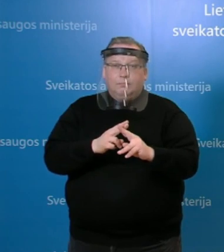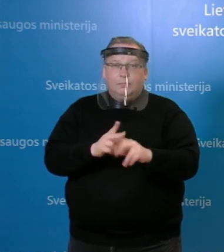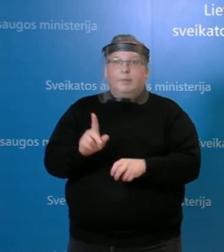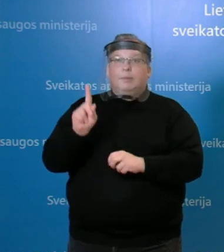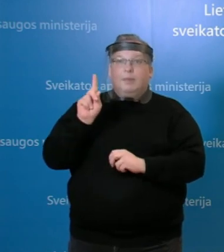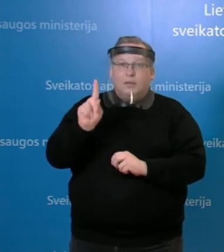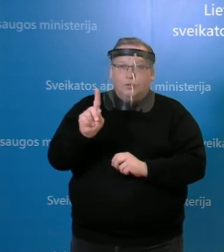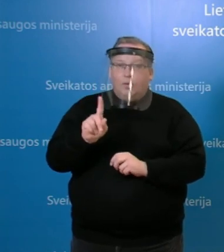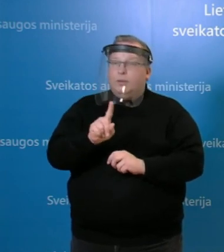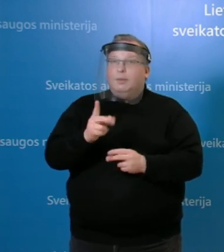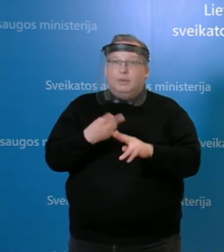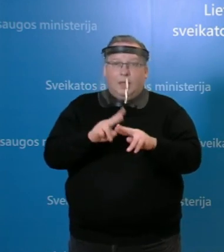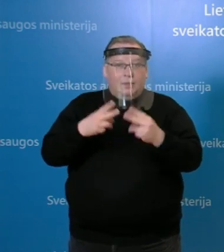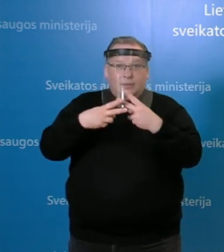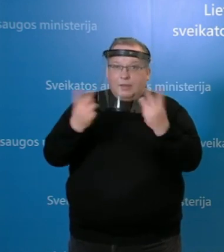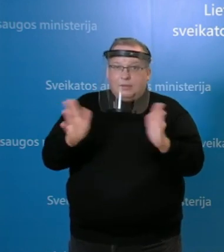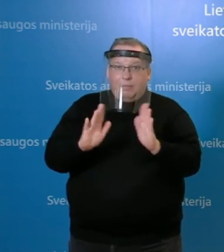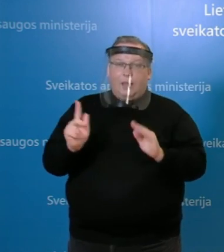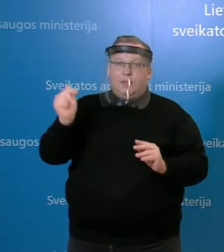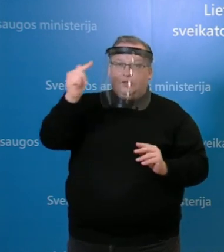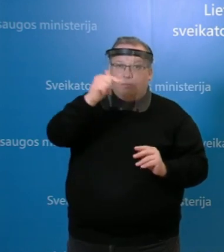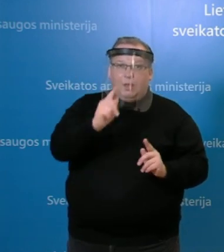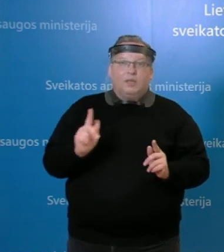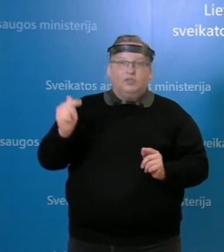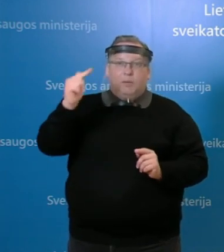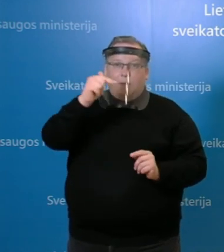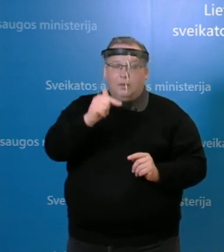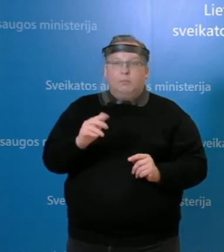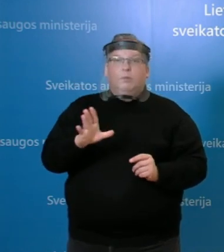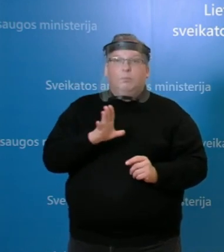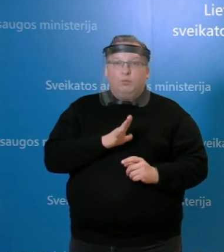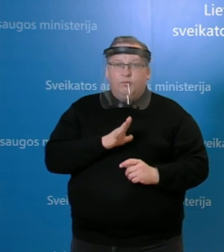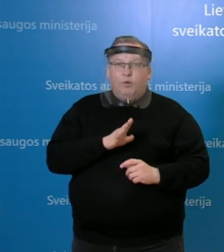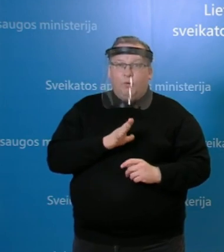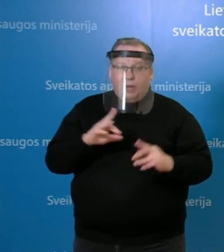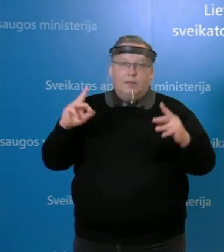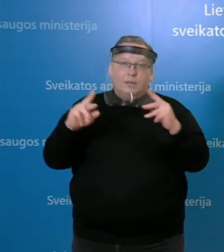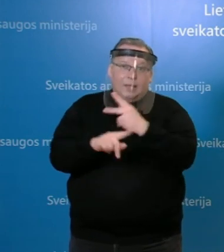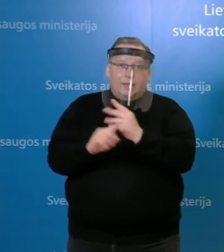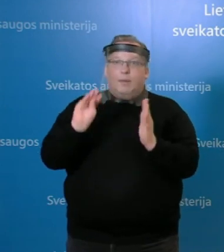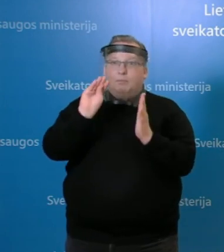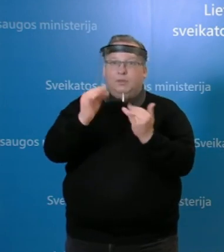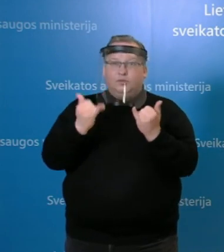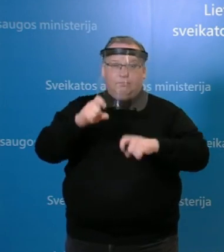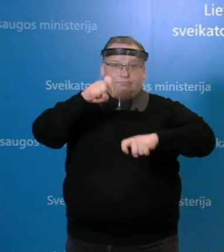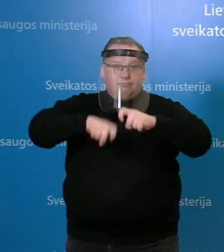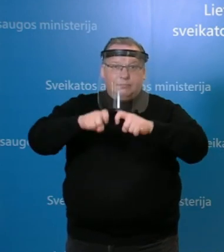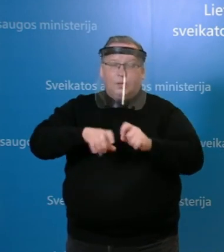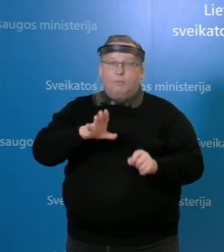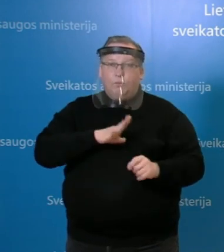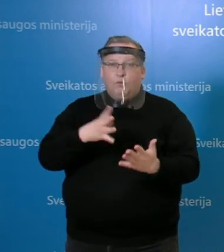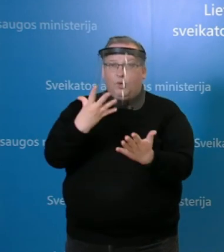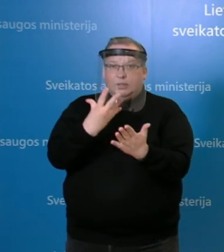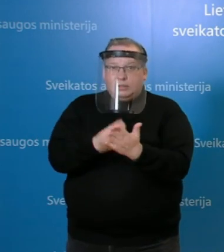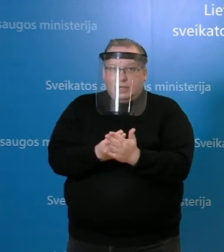tai neatsispindėjo žemėl apie jėdėje, bet galbūt įvyko sisteminę klaidą. Šiandien tikrai patikriname, tiek ir